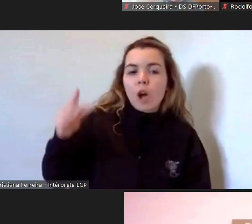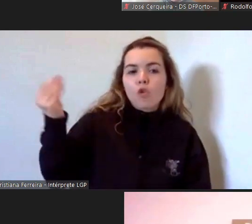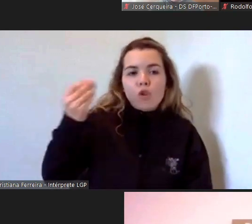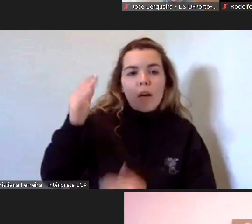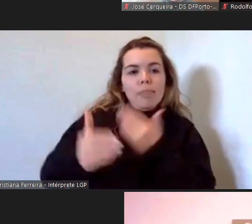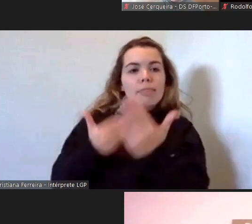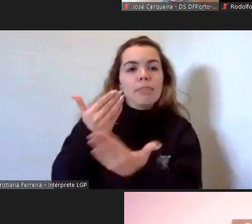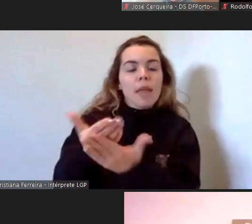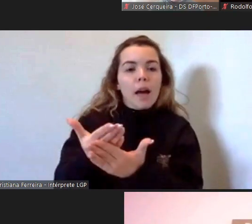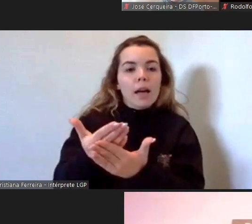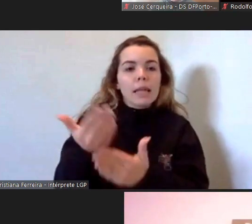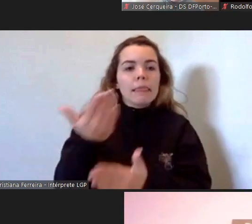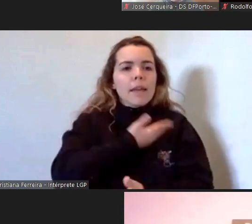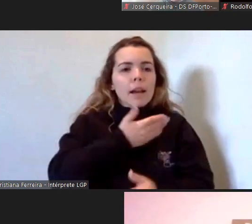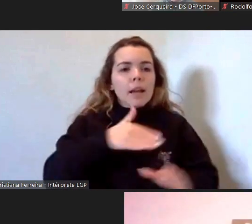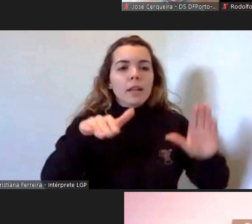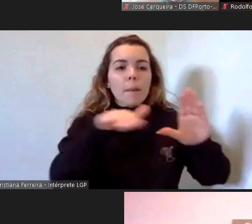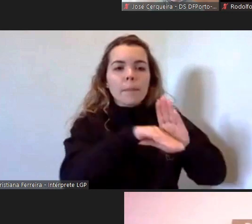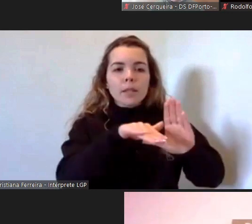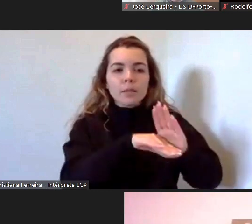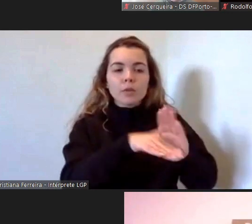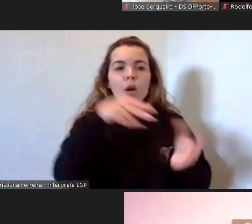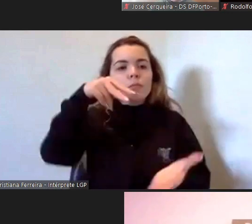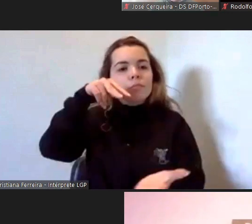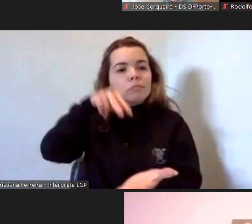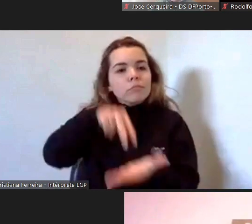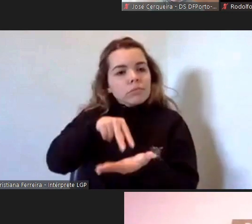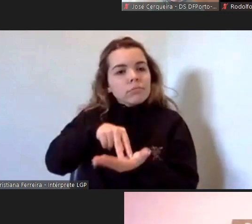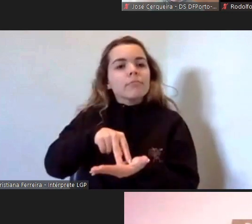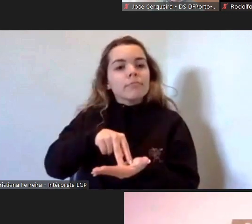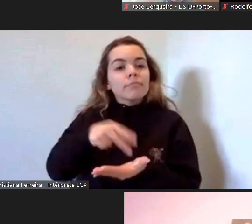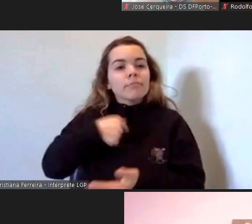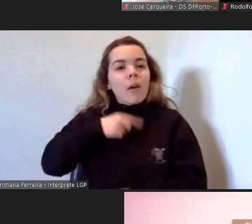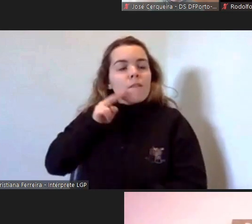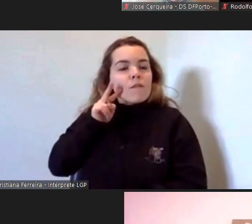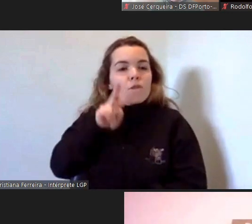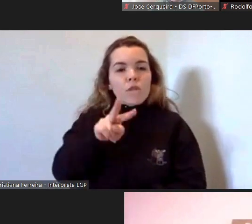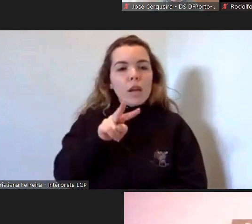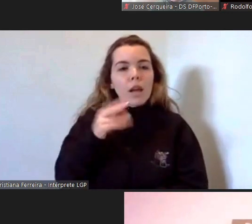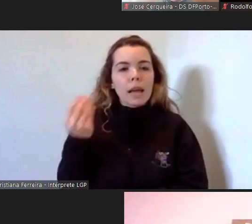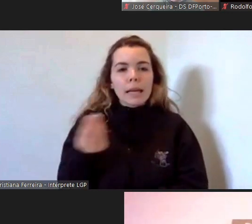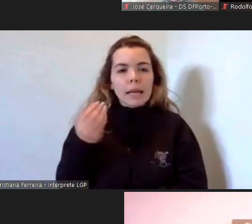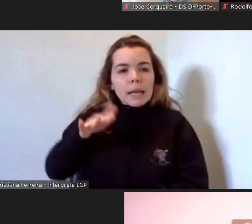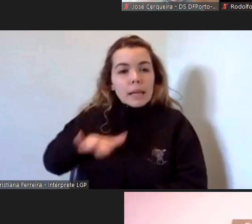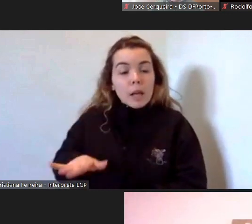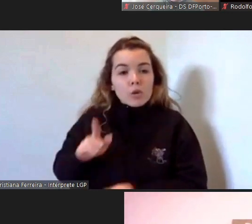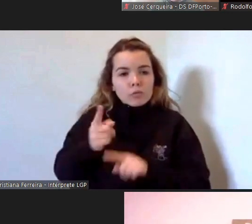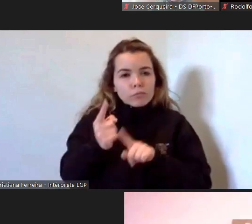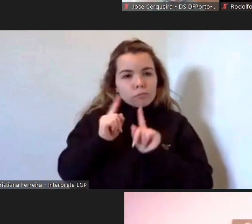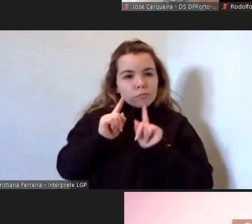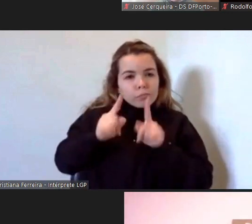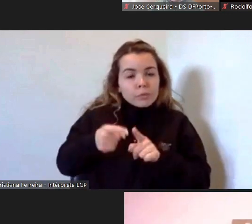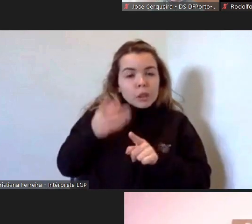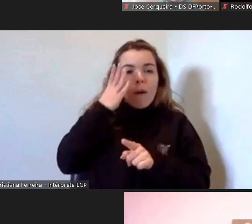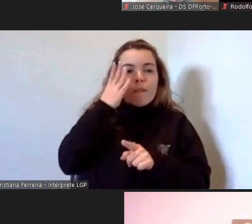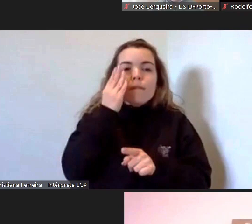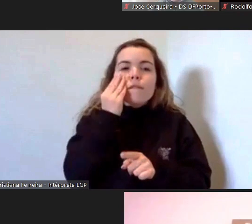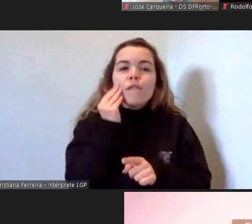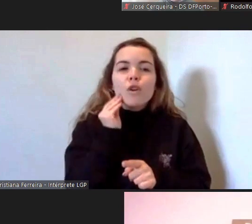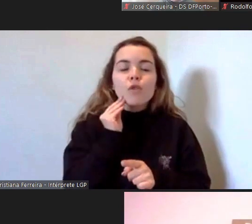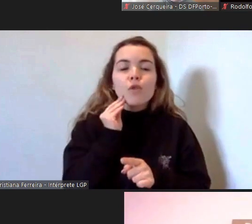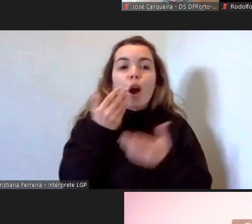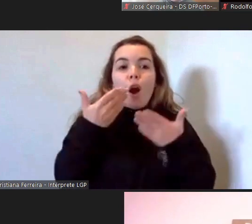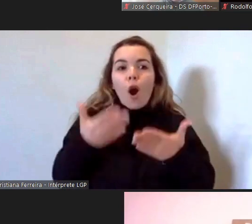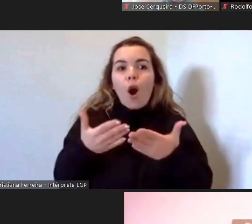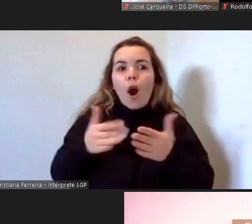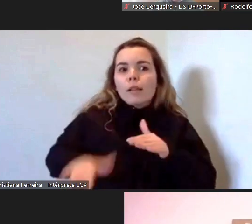participação está presente e eu vi miúdos muito tímidos ao princípio entretanto cresceram e já são muito mais altos